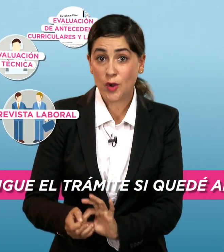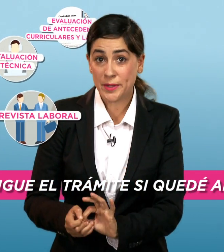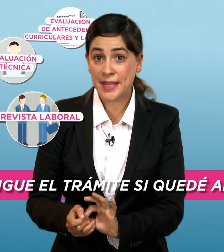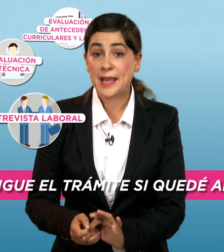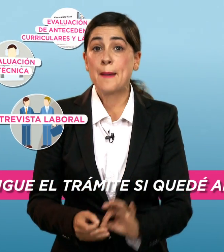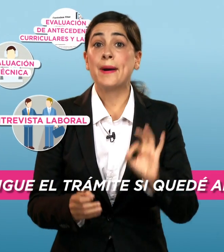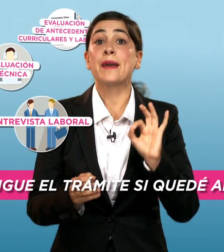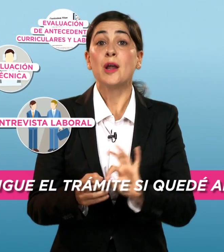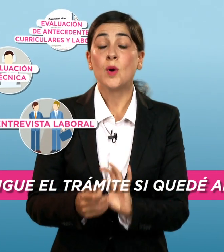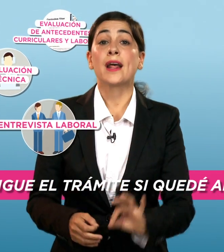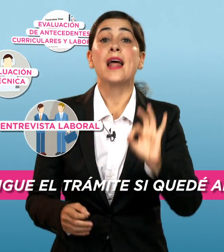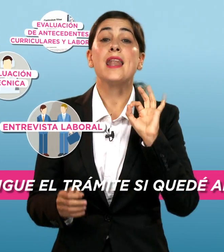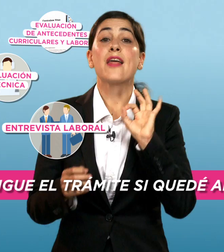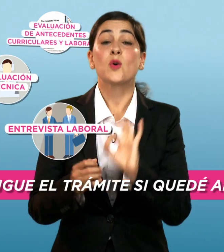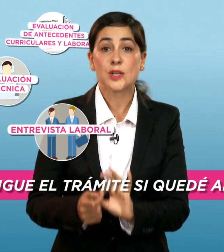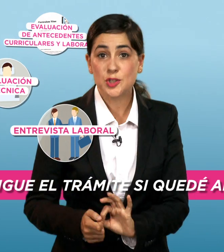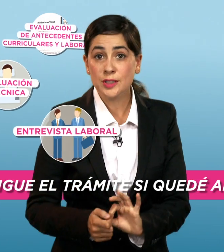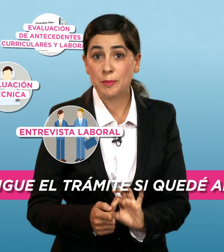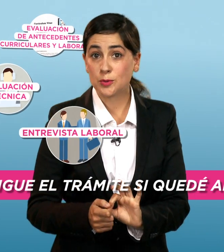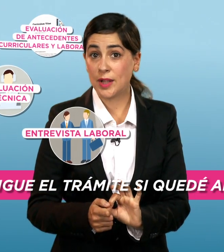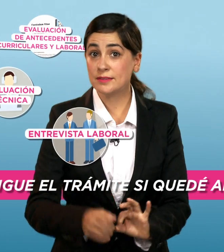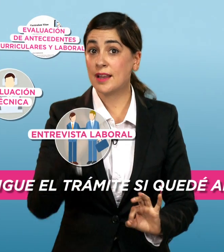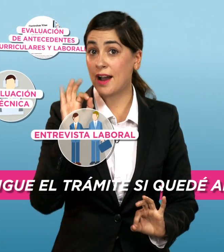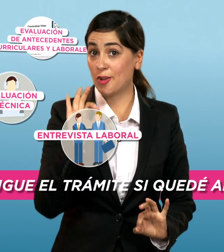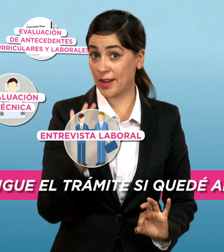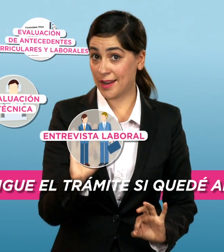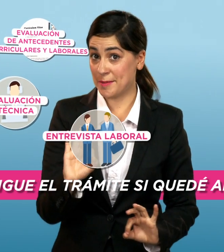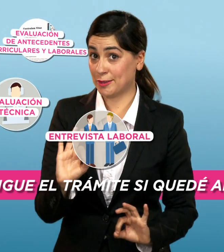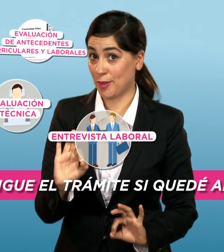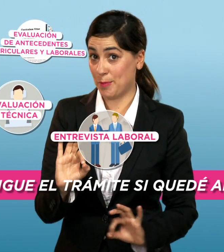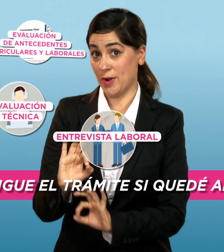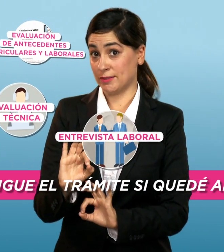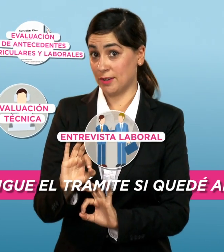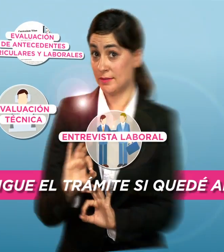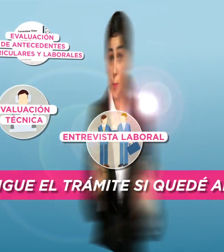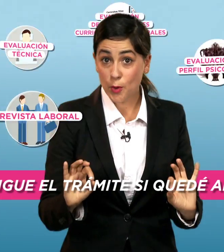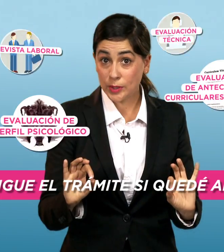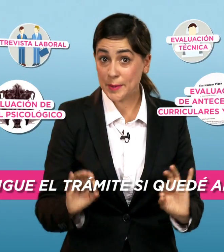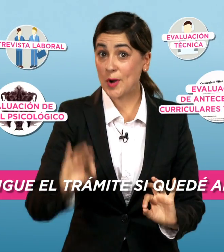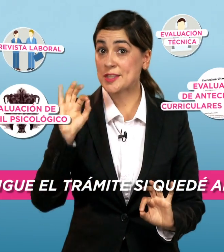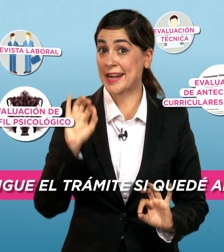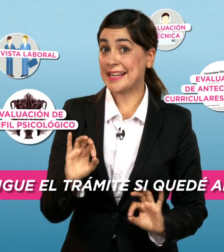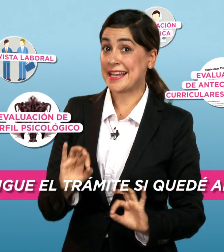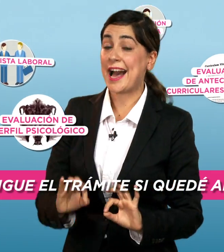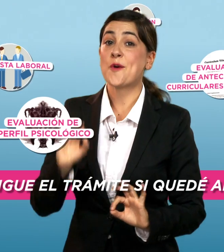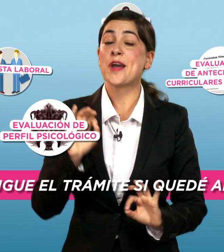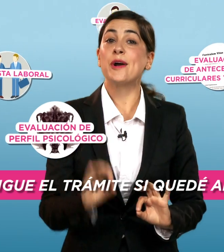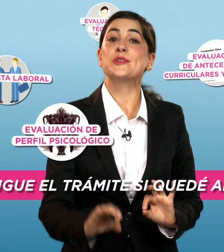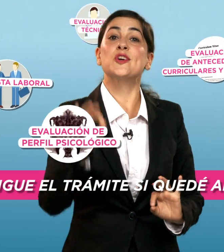comité para evaluar la adecuación del postulante a los requerimientos del puesto. Por último, se realizará una evaluación